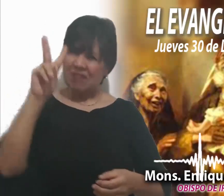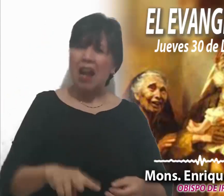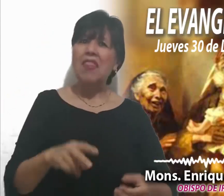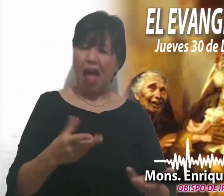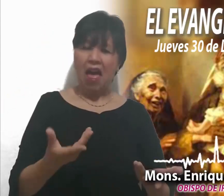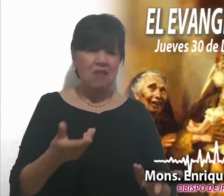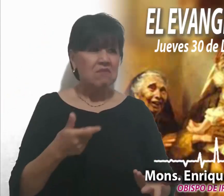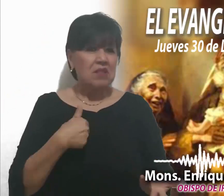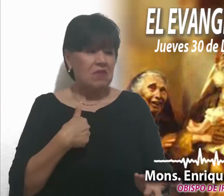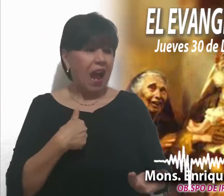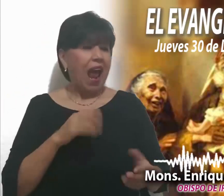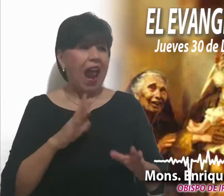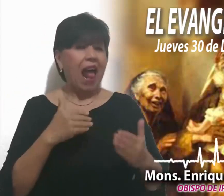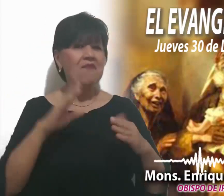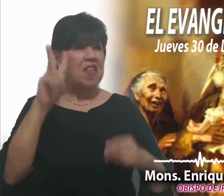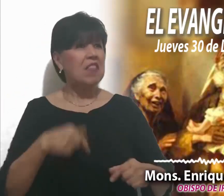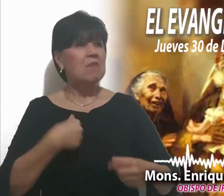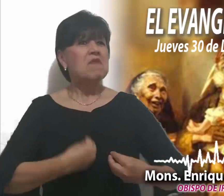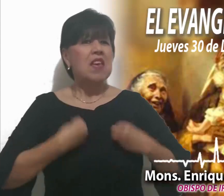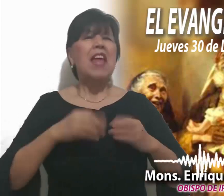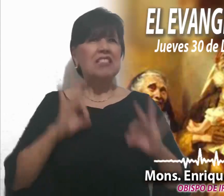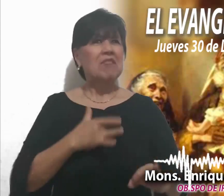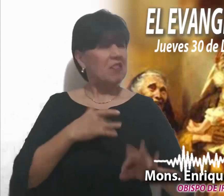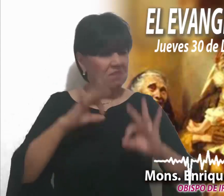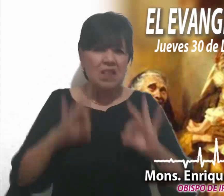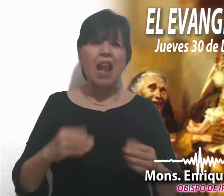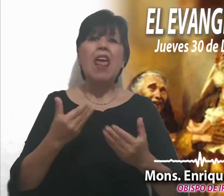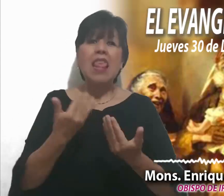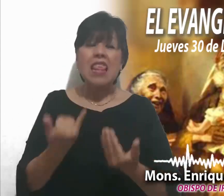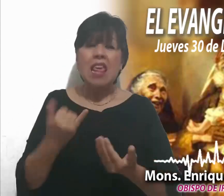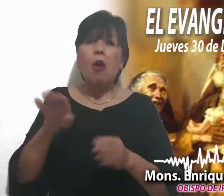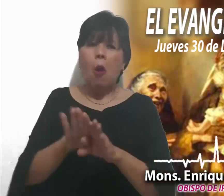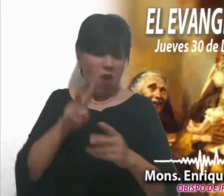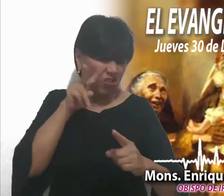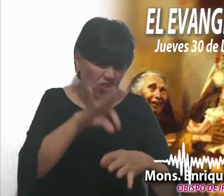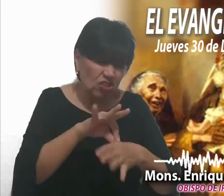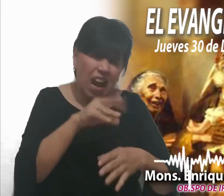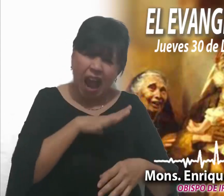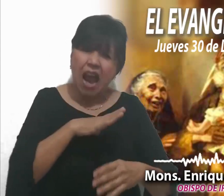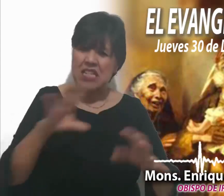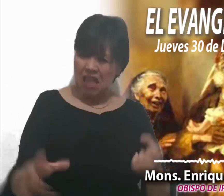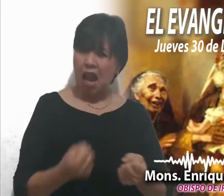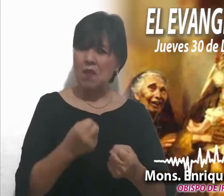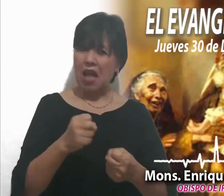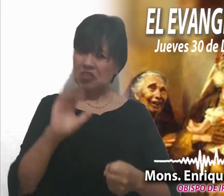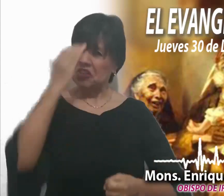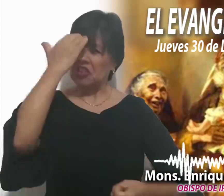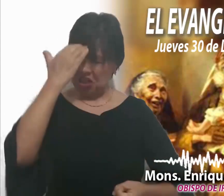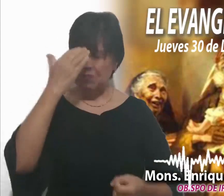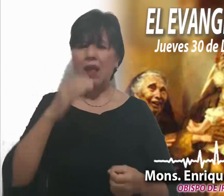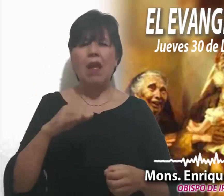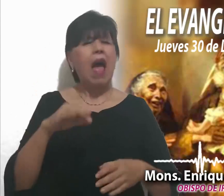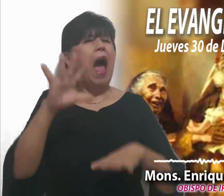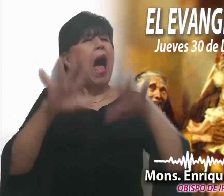tenían sentido y que se ha hecho presente la salvación. A nosotros con frecuencia nos